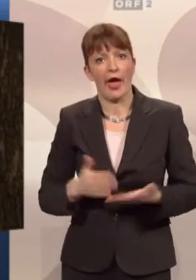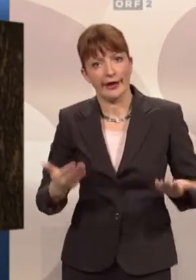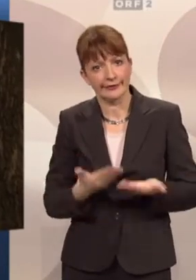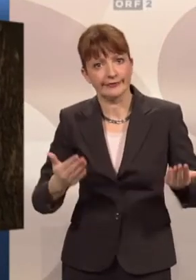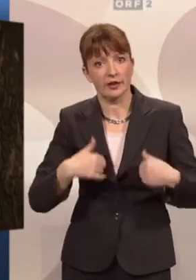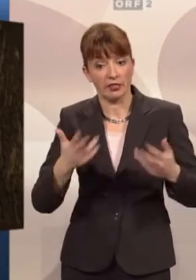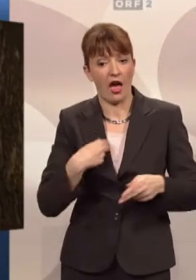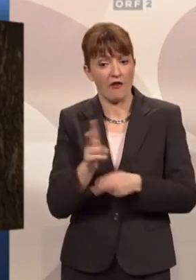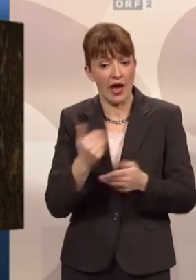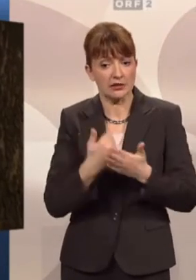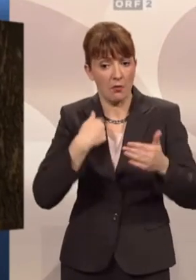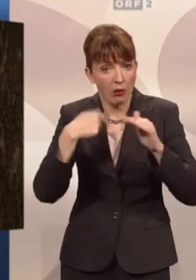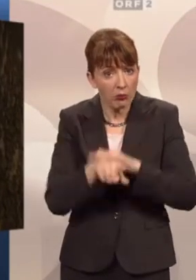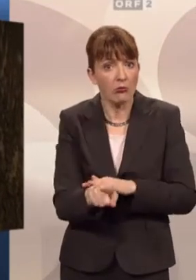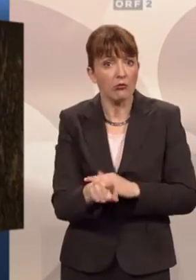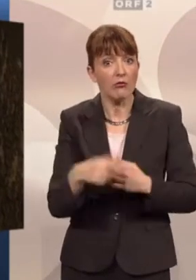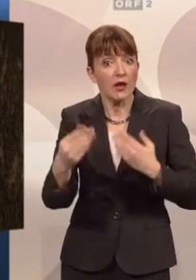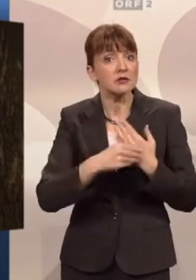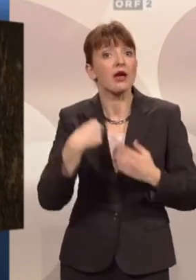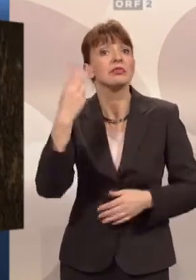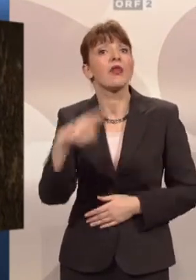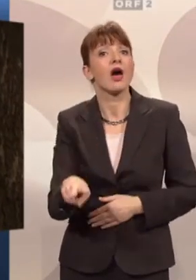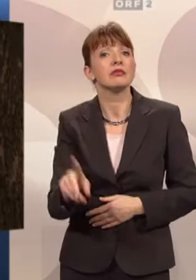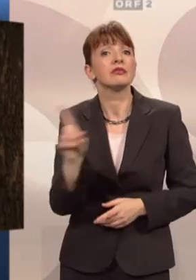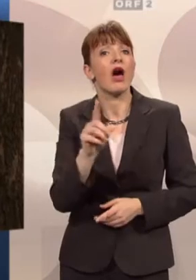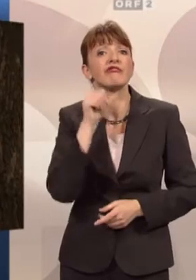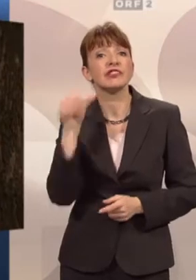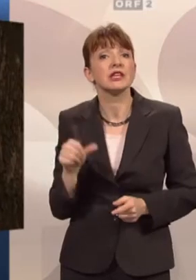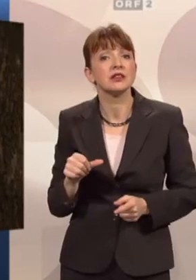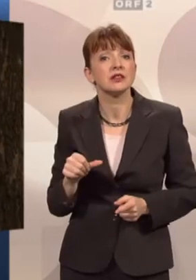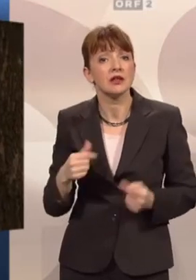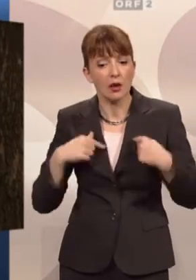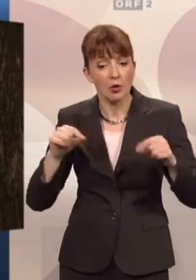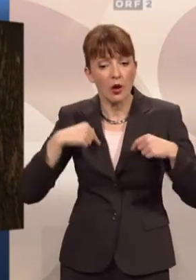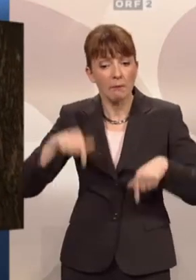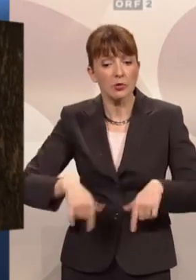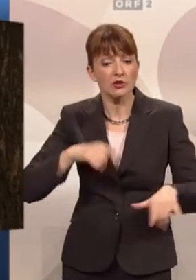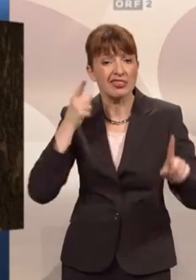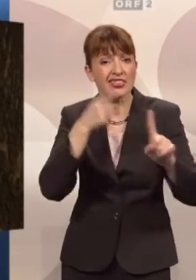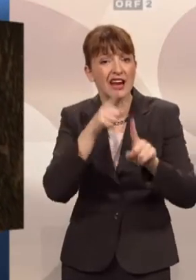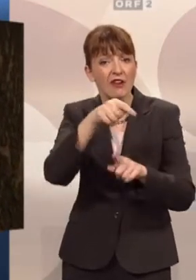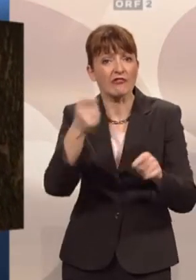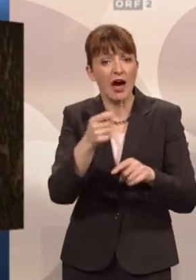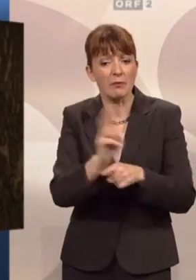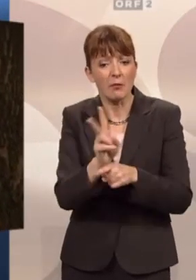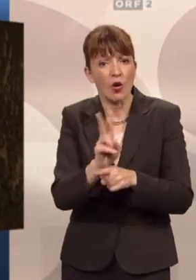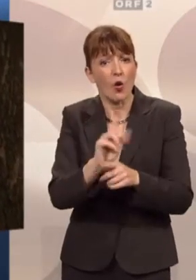bin ich ins Wachzimmer runtergegangen. Die haben gesagt, nein, sie dürfen das nicht. Ich müsste direkt dorthin fahren zur Parkraumüberwachung von der